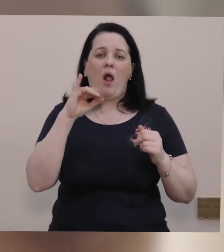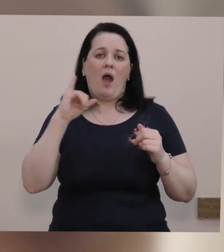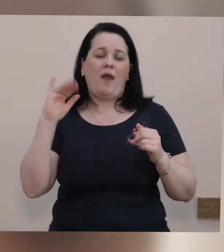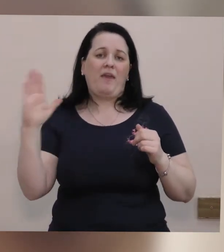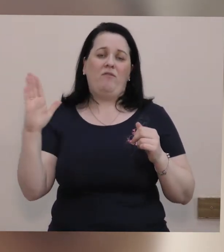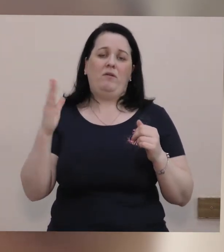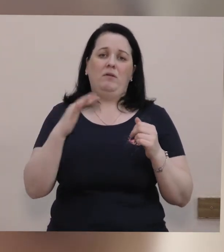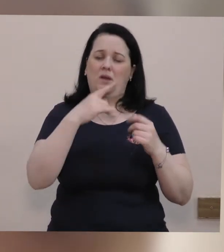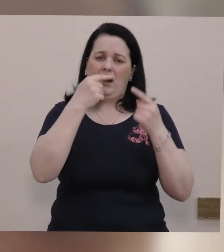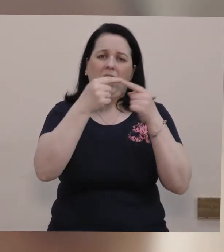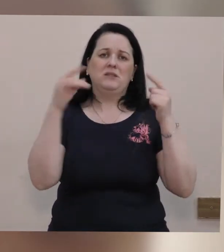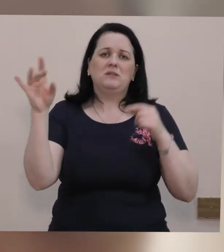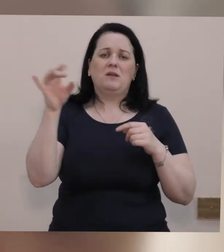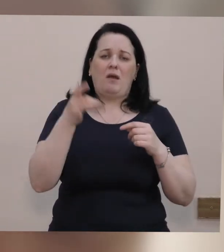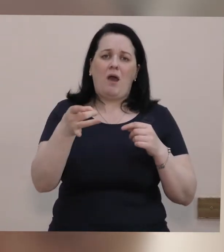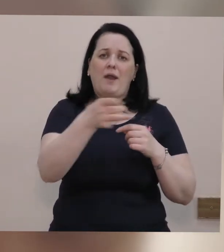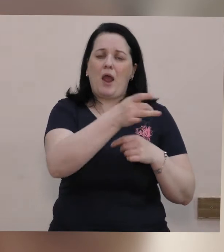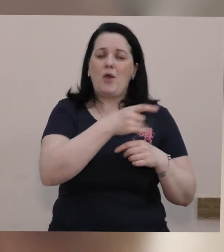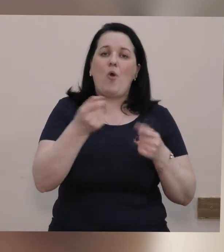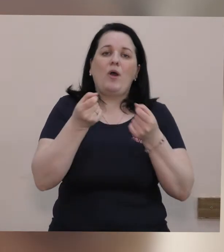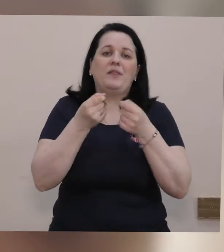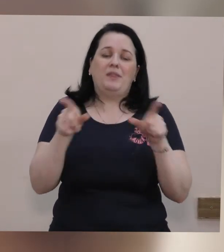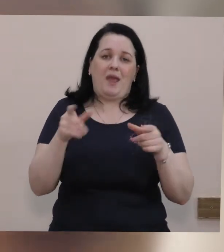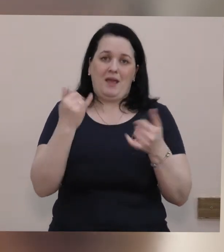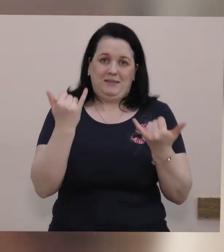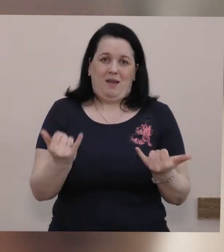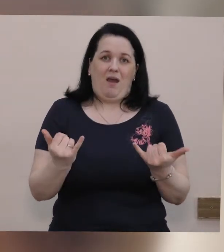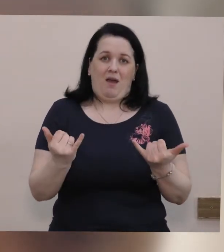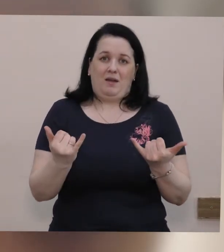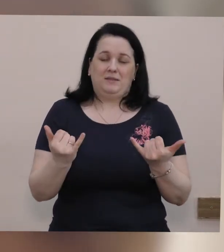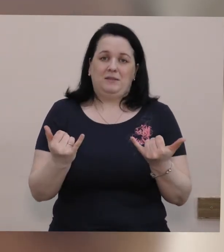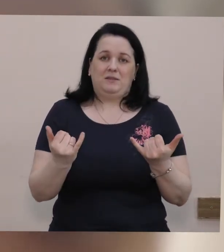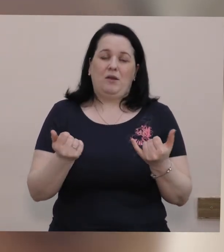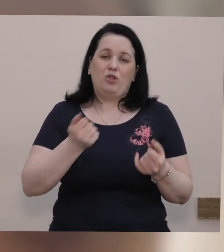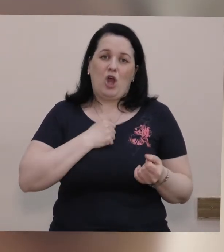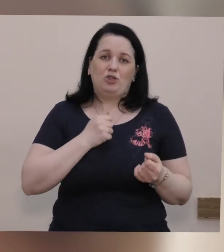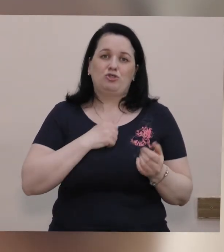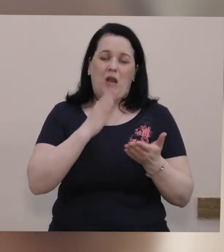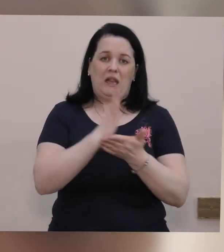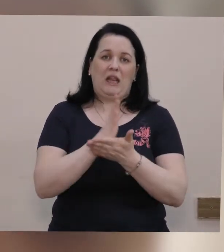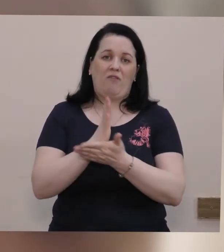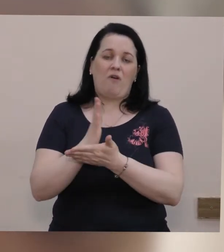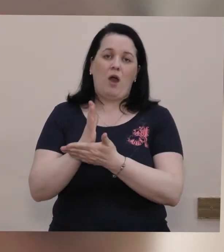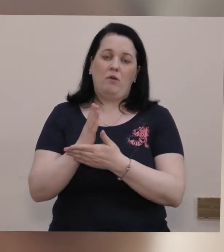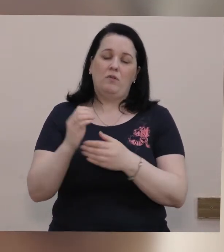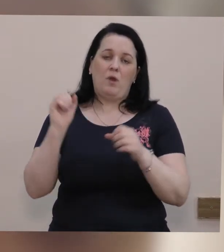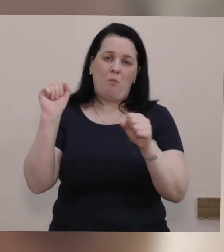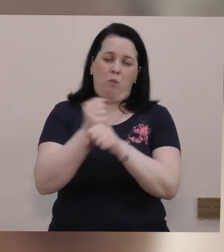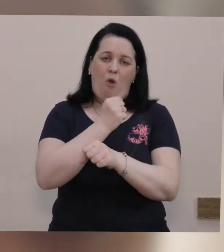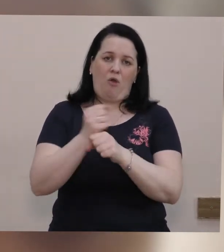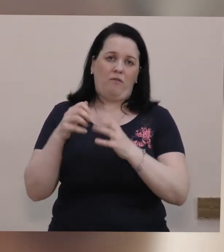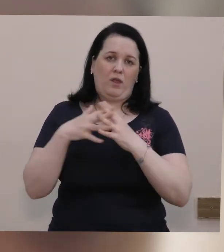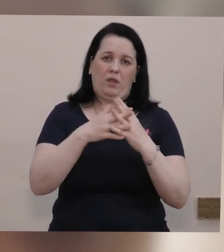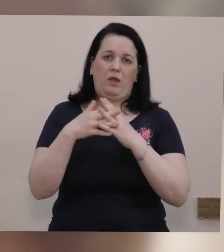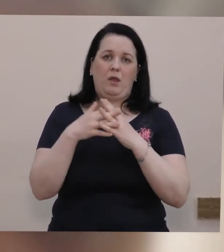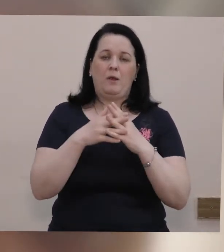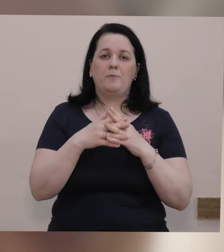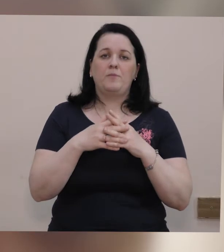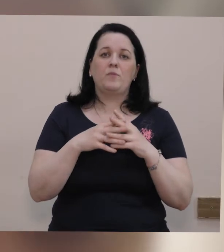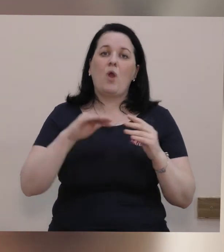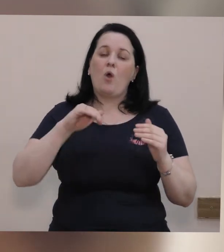Тобто люди приїжджають з інших регіонів, де зараз, на жаль, тривають бойові дії.